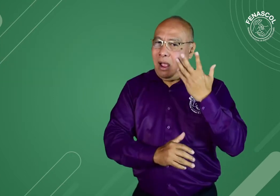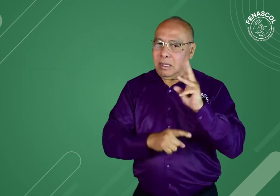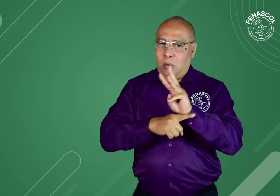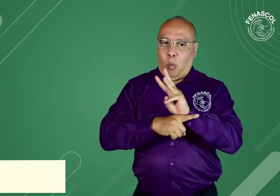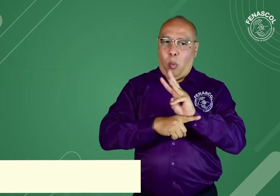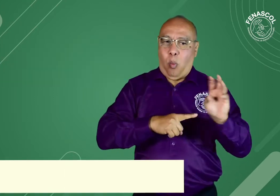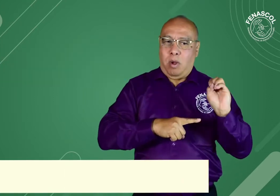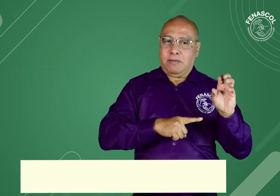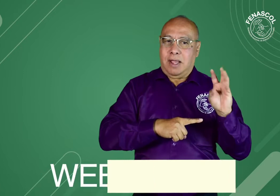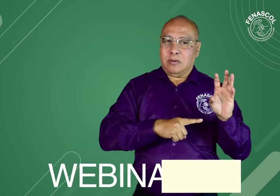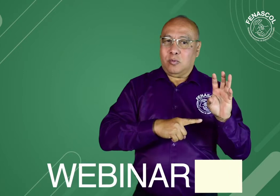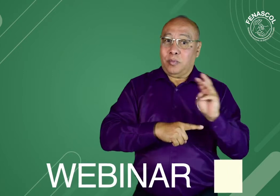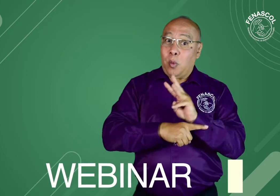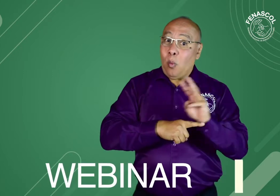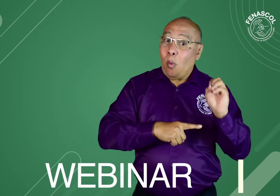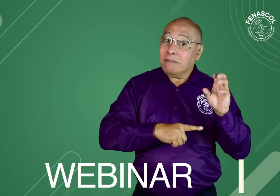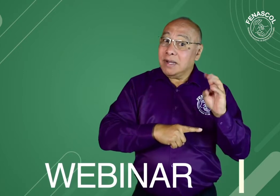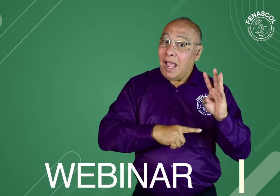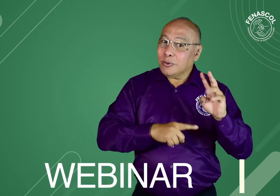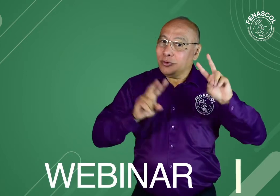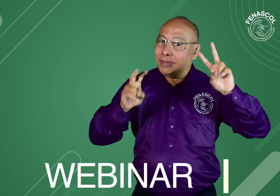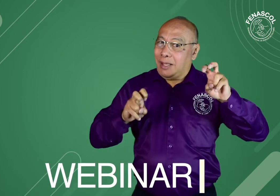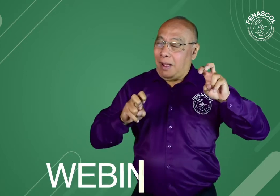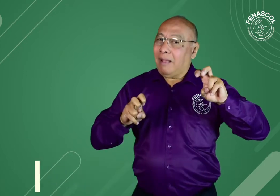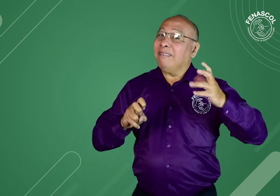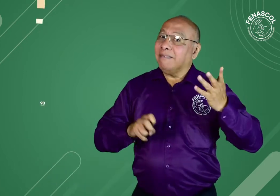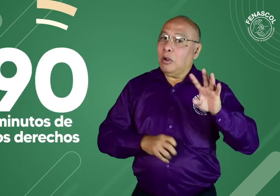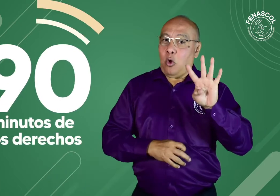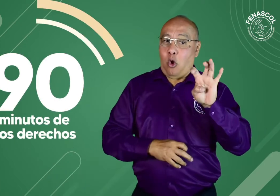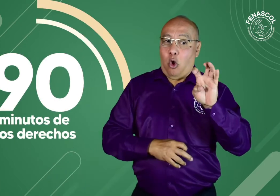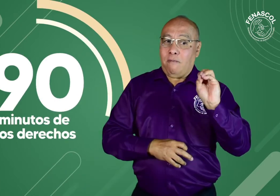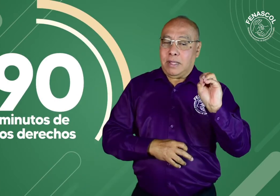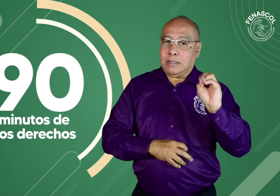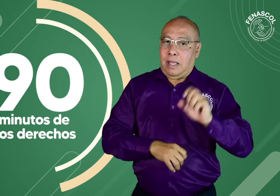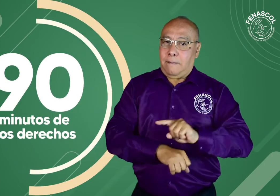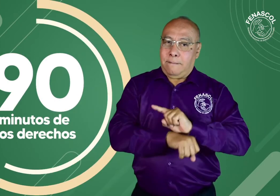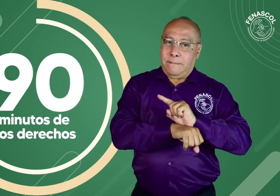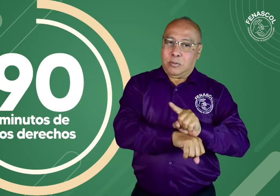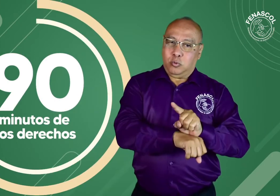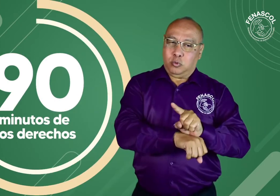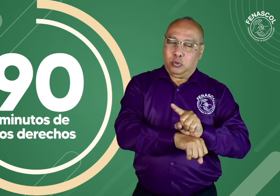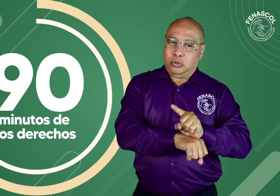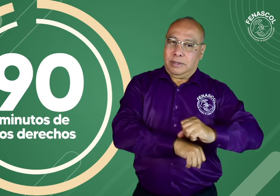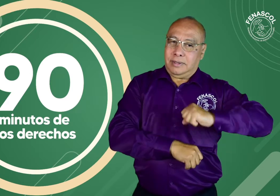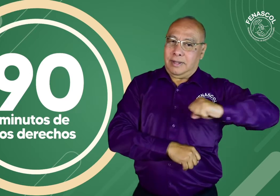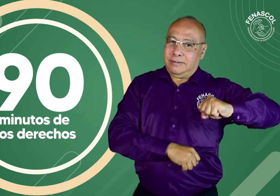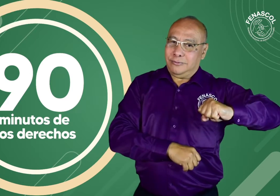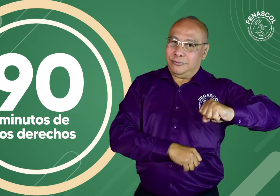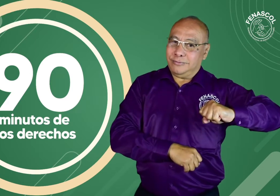Pues este año Fenascoel cuenta con un nuevo producto y es una serie de webinarios titulada 90 minutos de los derechos.